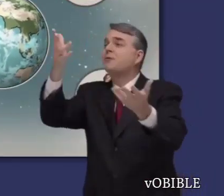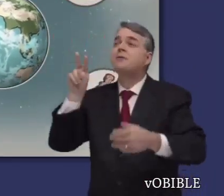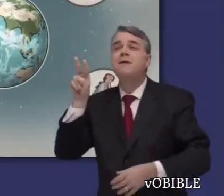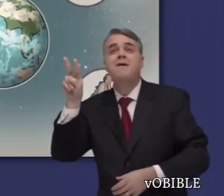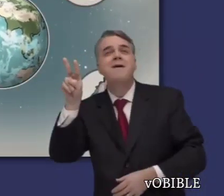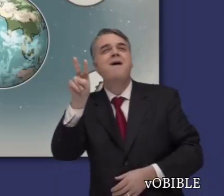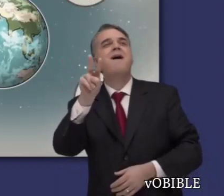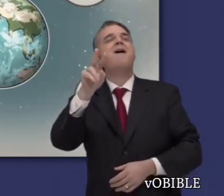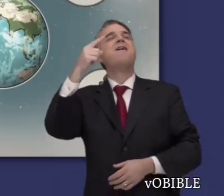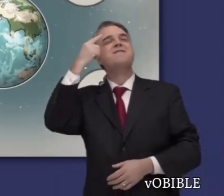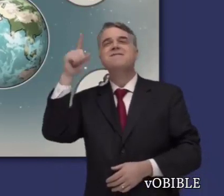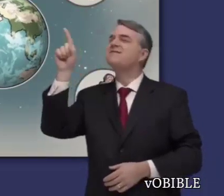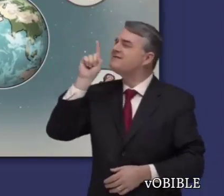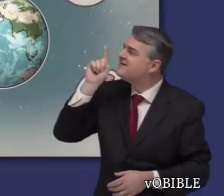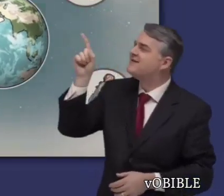la creación.